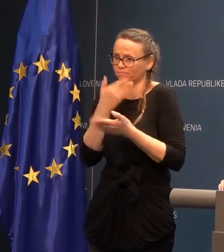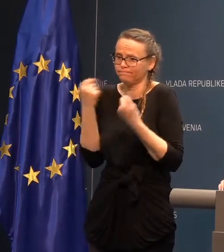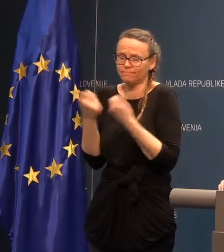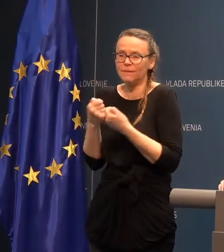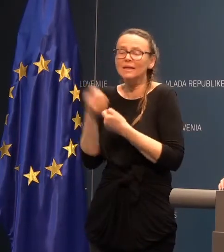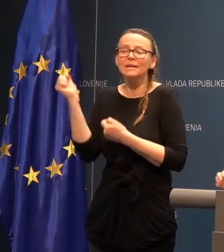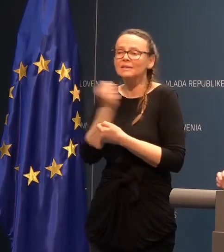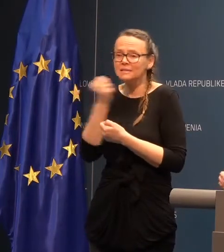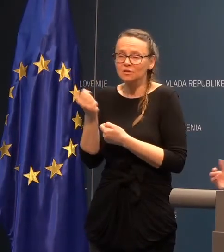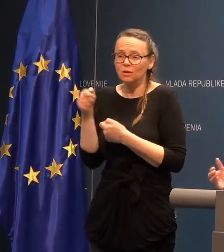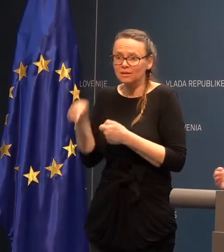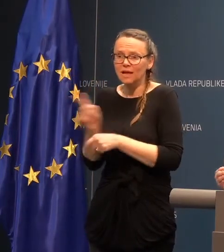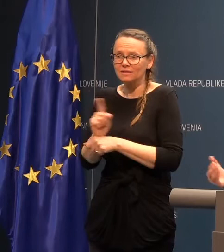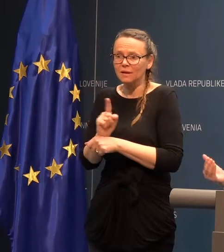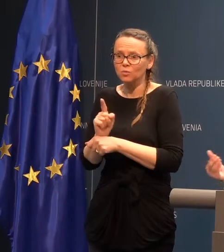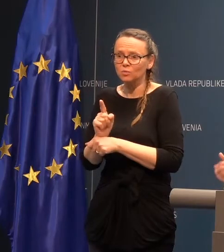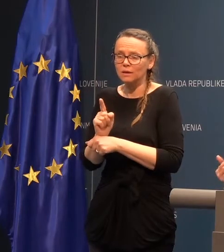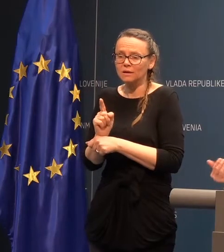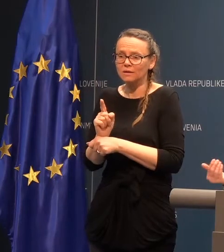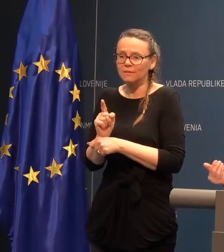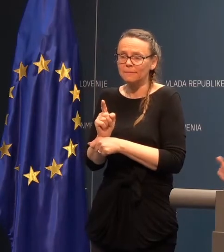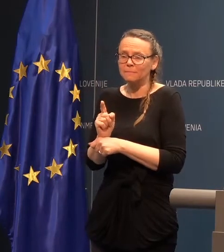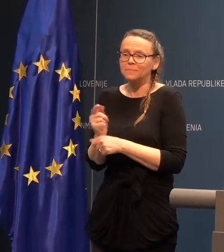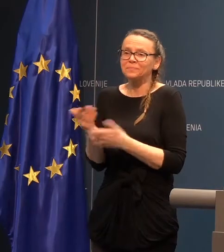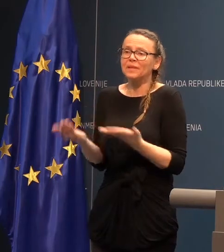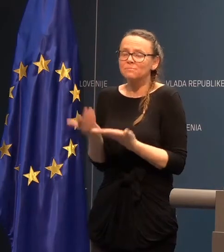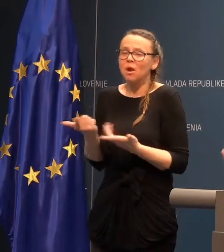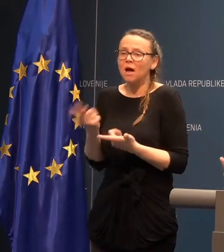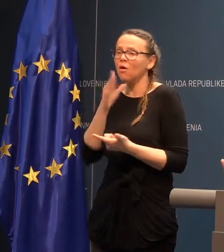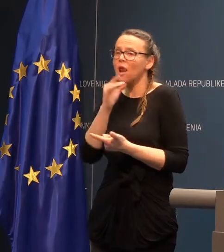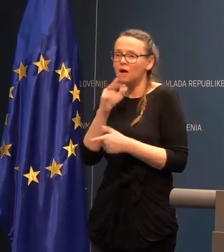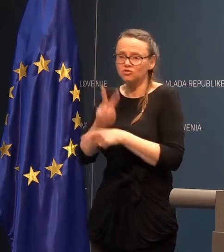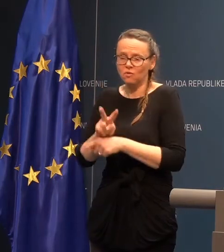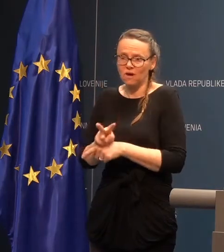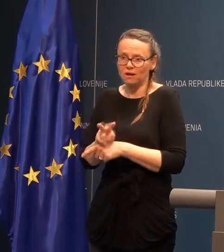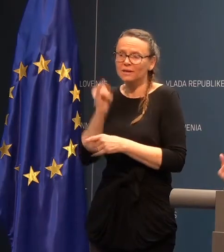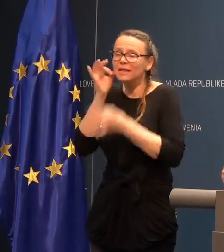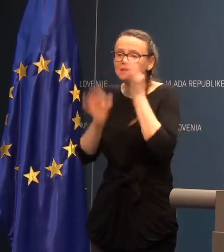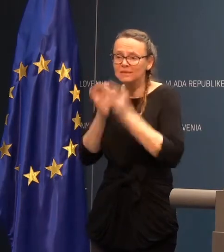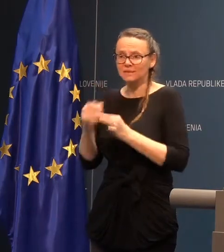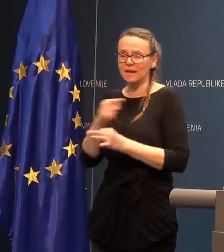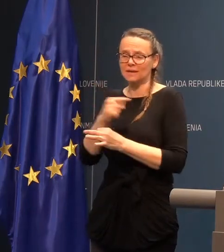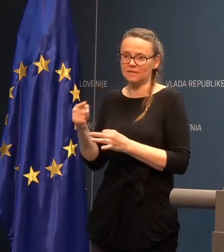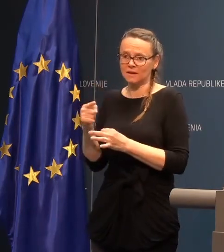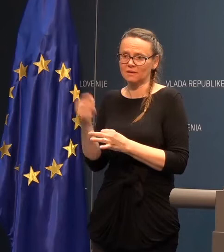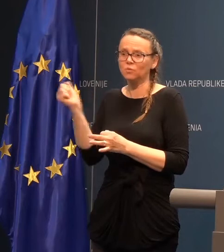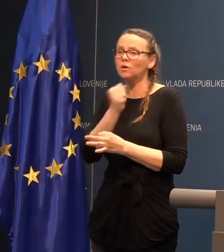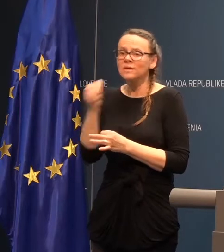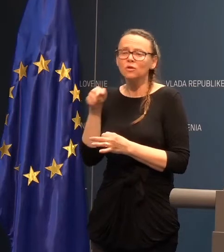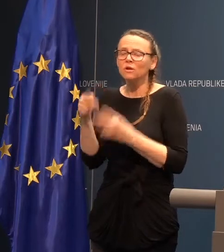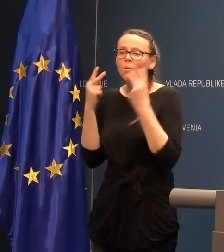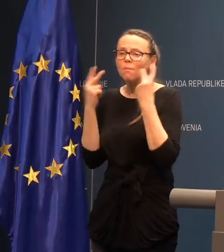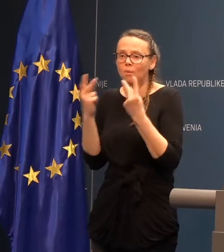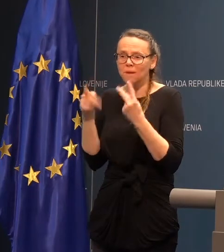ker smo na taj trenutek lahko nekako lažno varni, da je testiranje negativno. Zato je tako